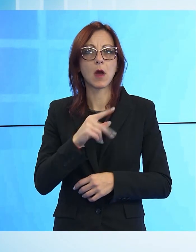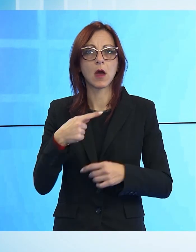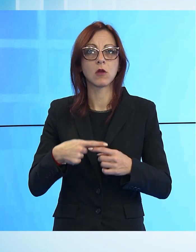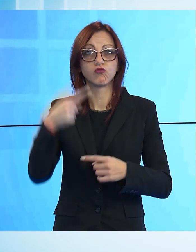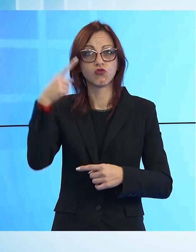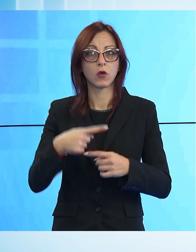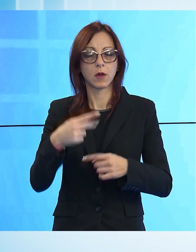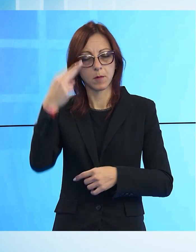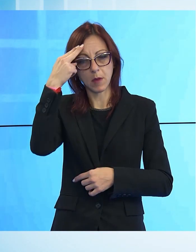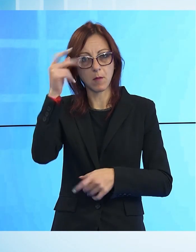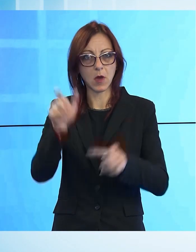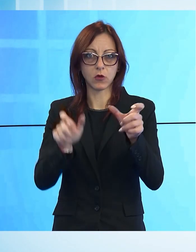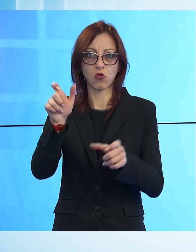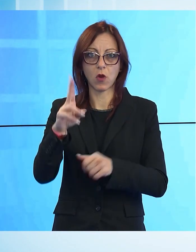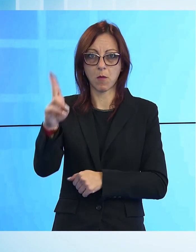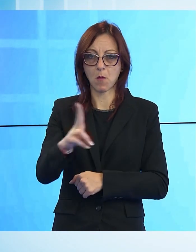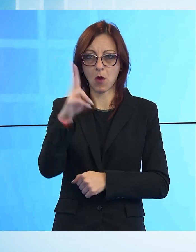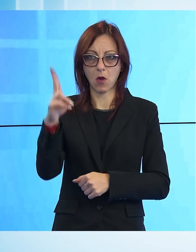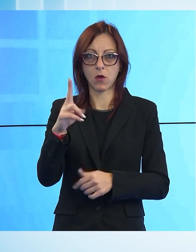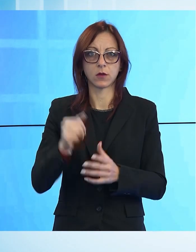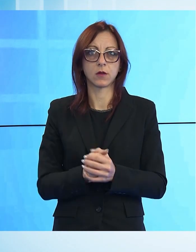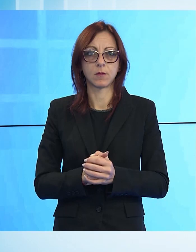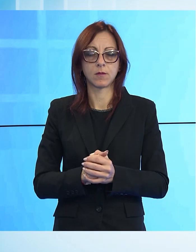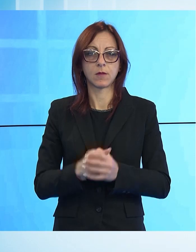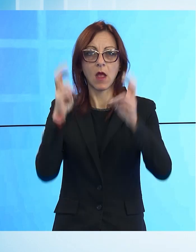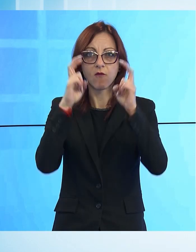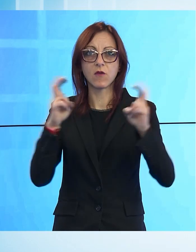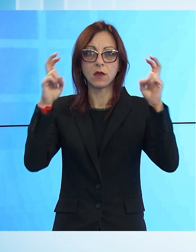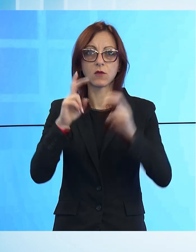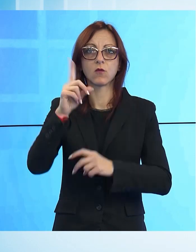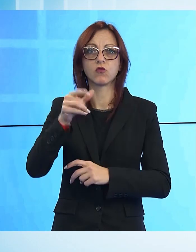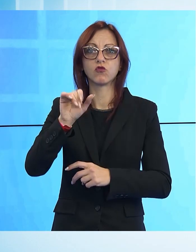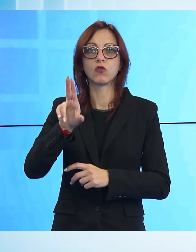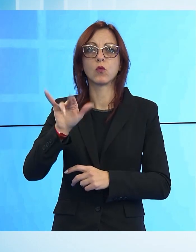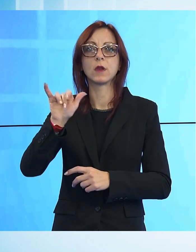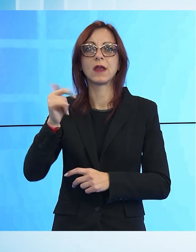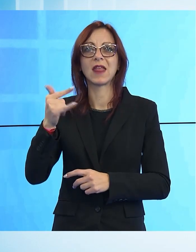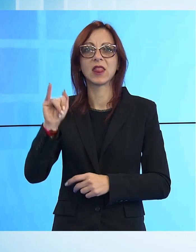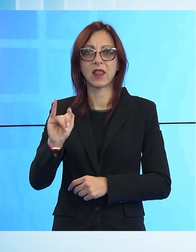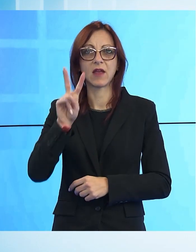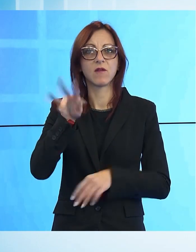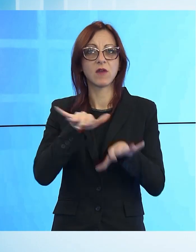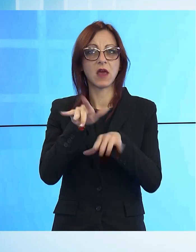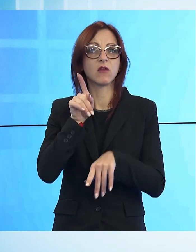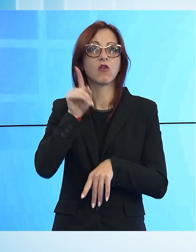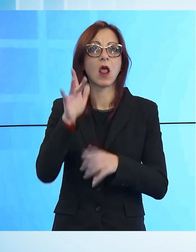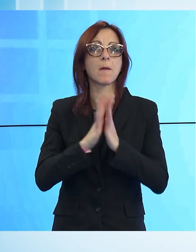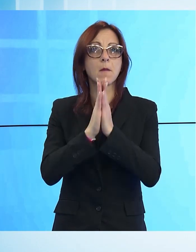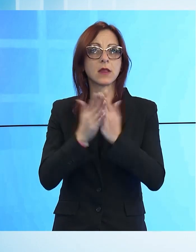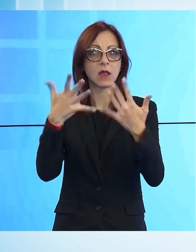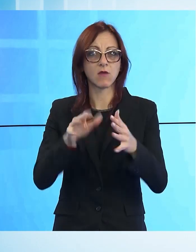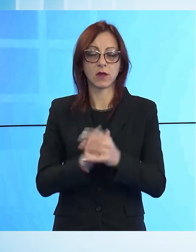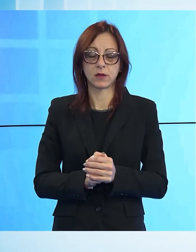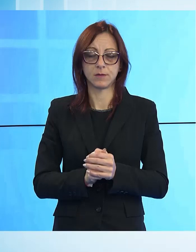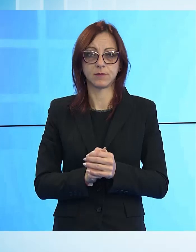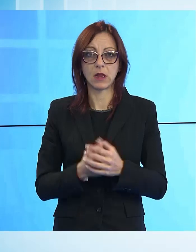dei defunti con la messa dell'Arcivescovo Giulietti a Viareggio. Il maltempo di lunedì ha frenato